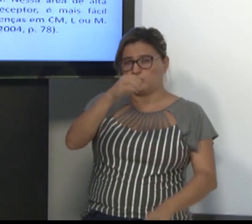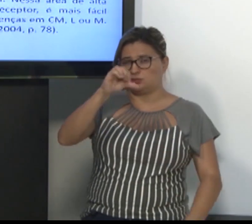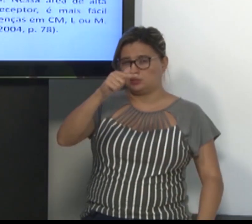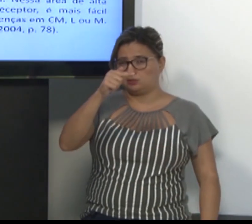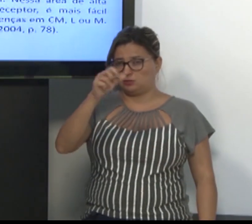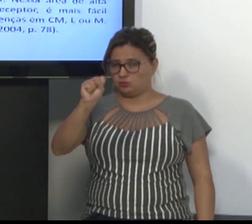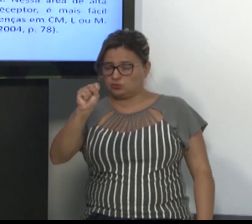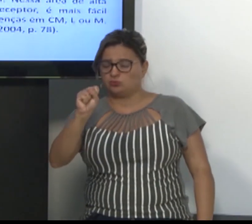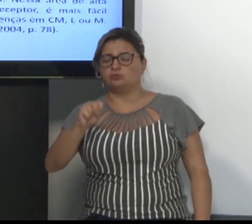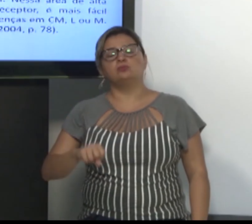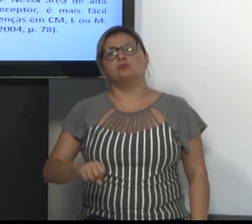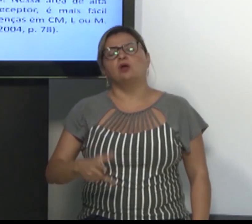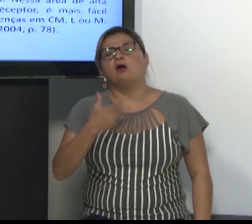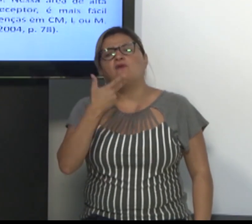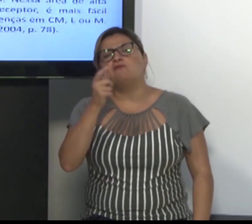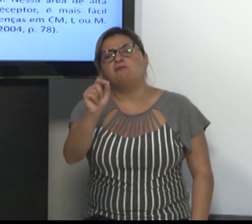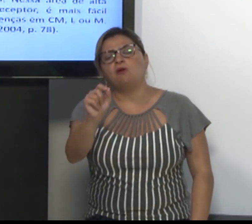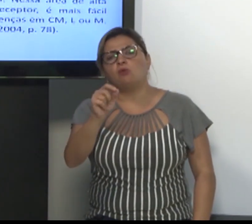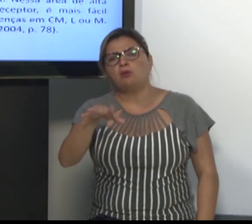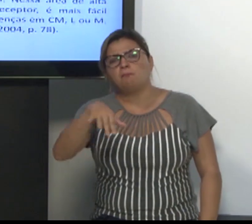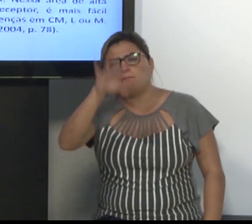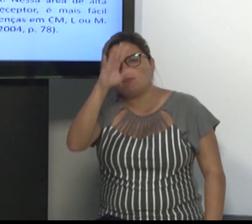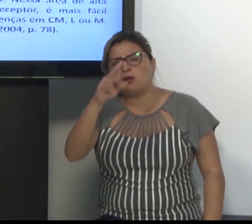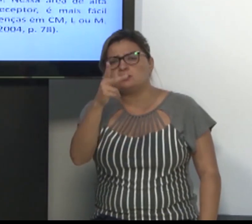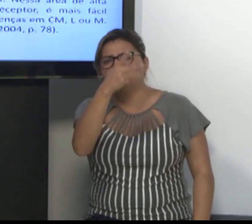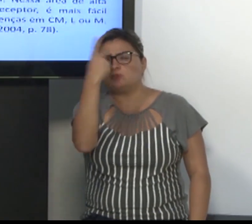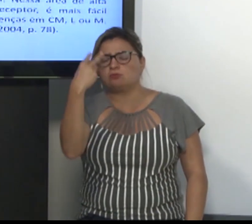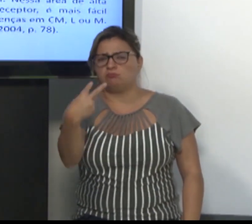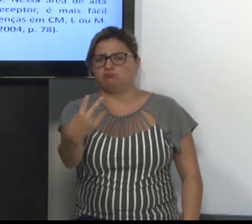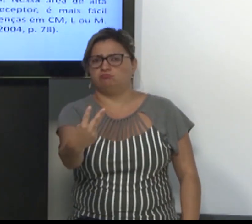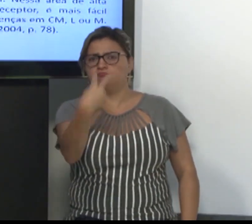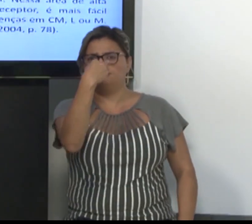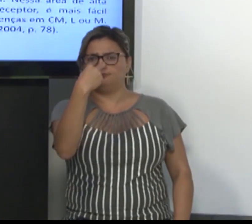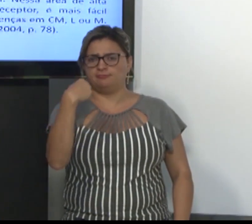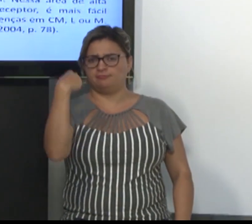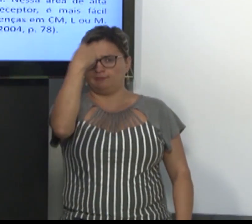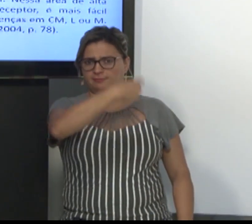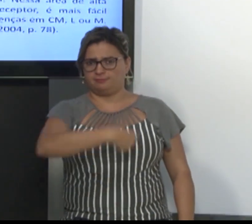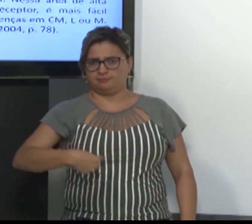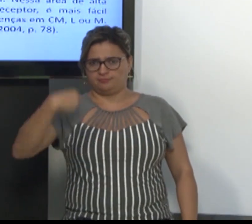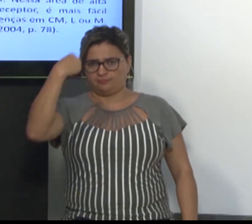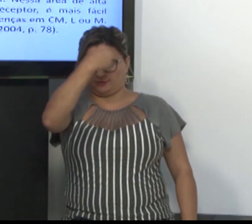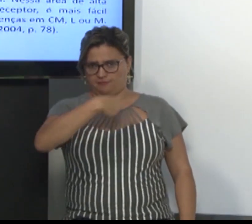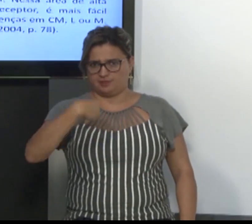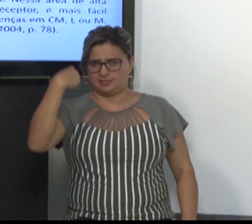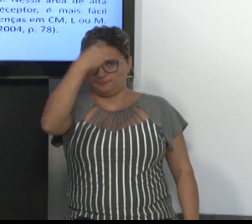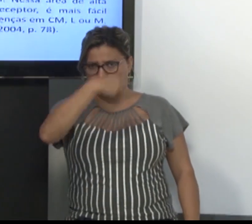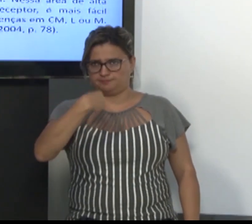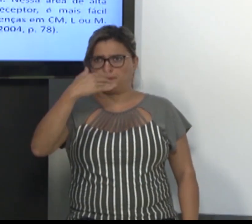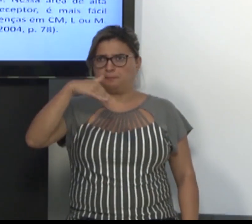vai ter mais clareza. E também foi realizada uma pesquisa no ano de 1978